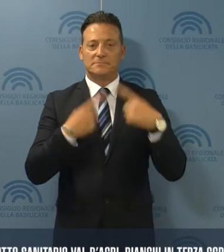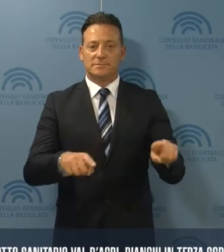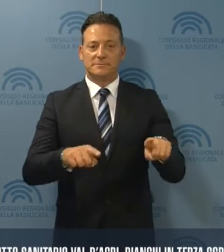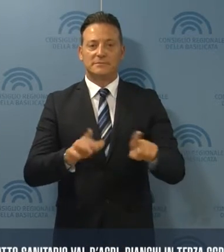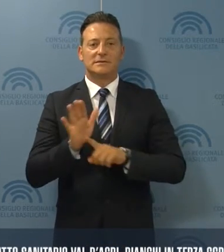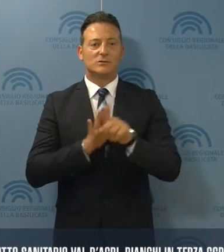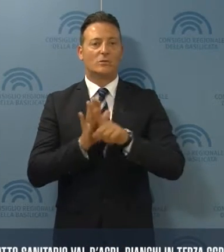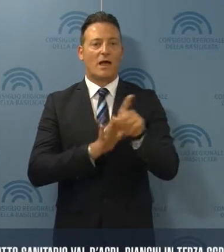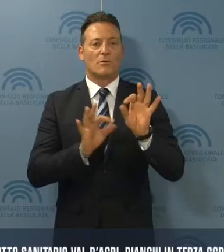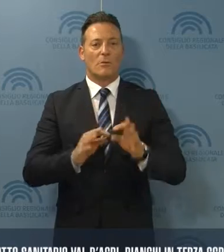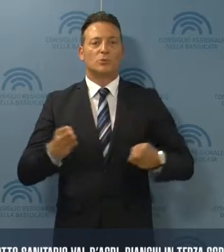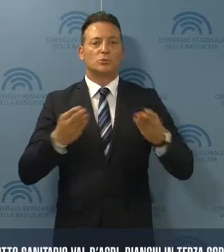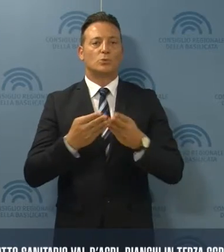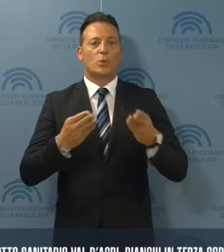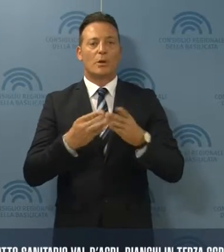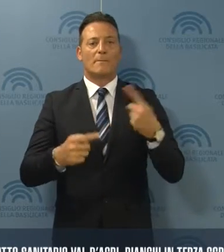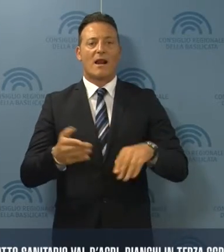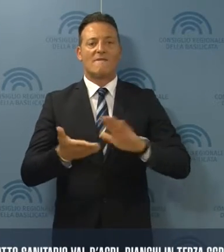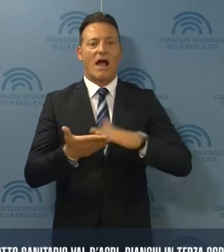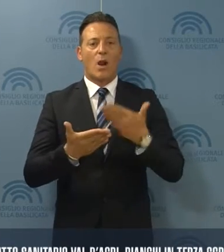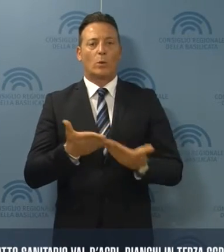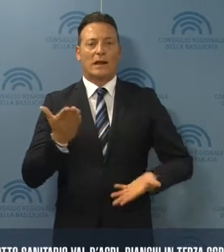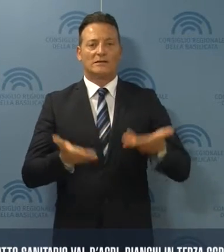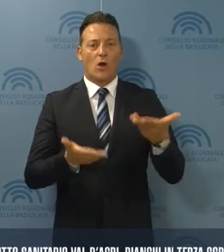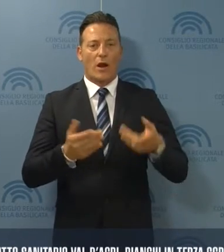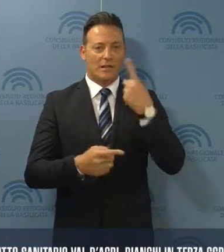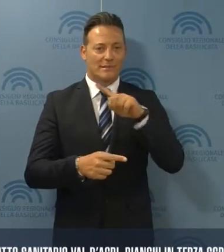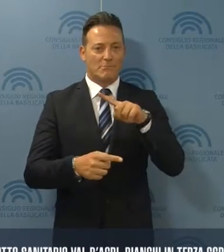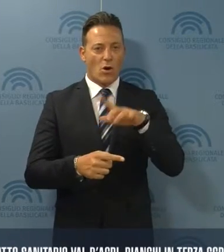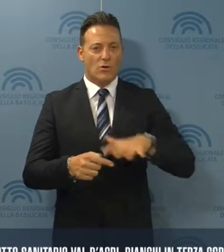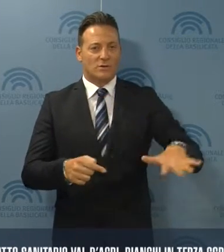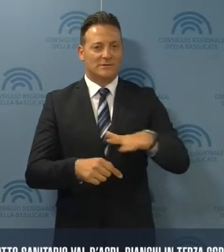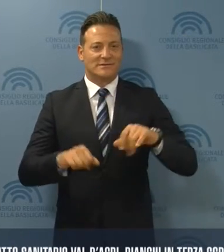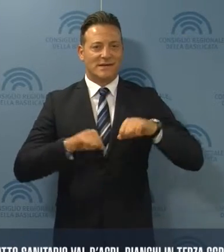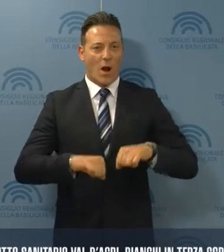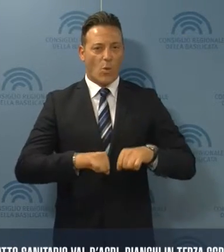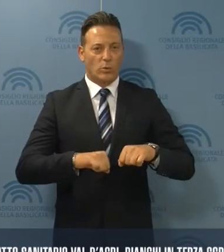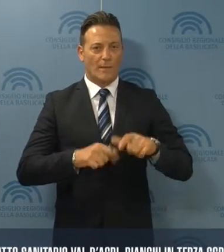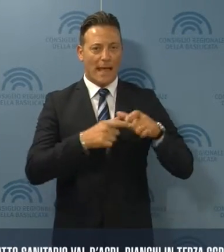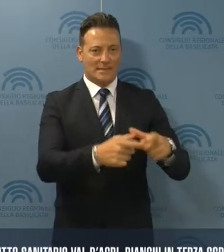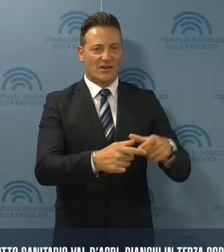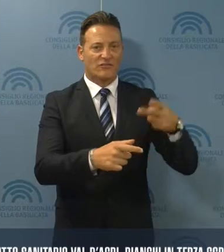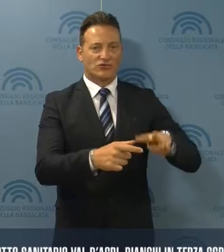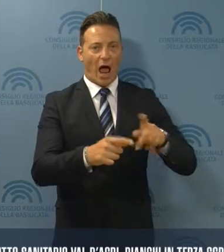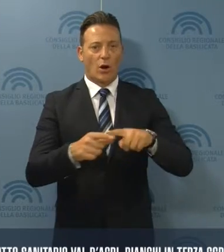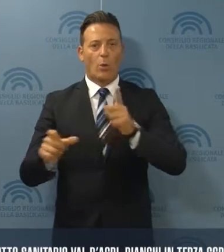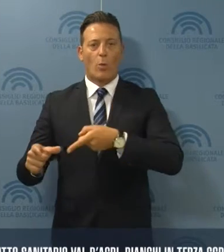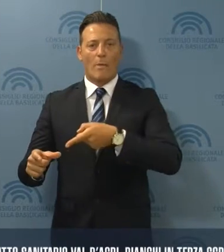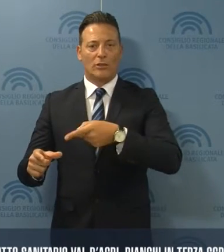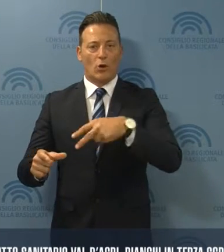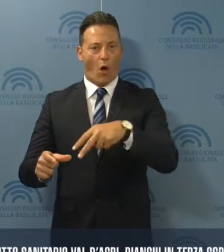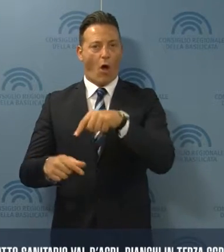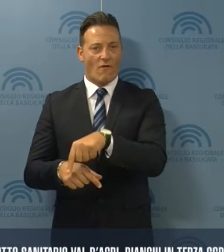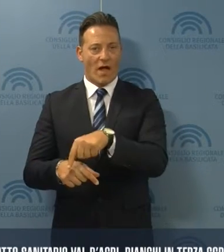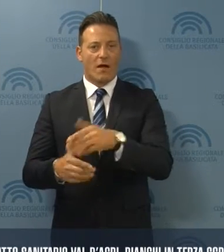rilevato nello studio per la valutazione di impatto sulla salute a Vigiano e Grumento Nova